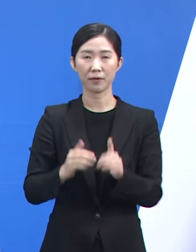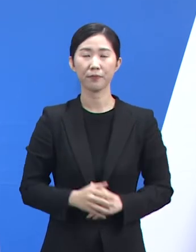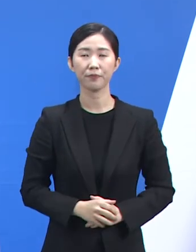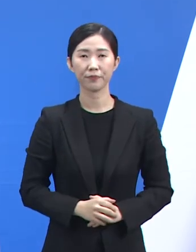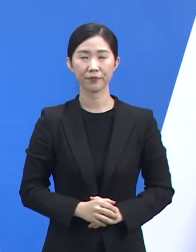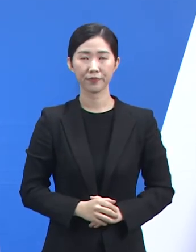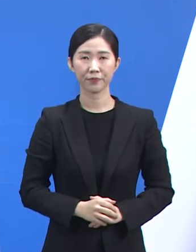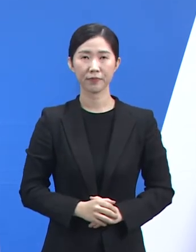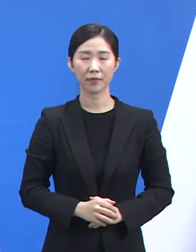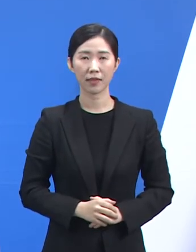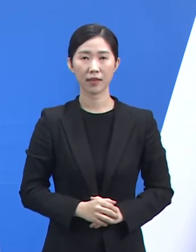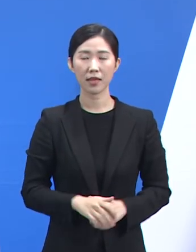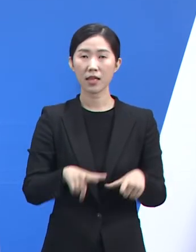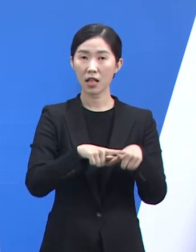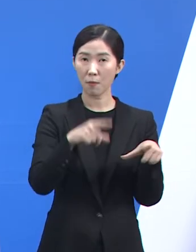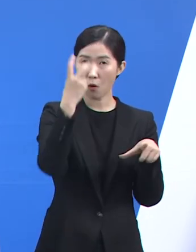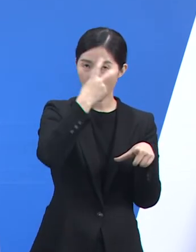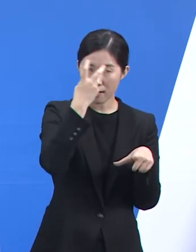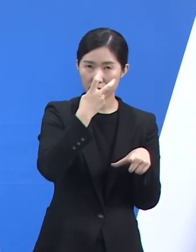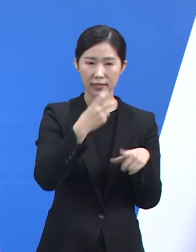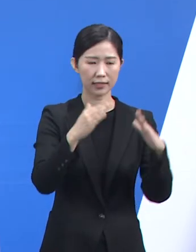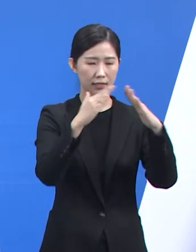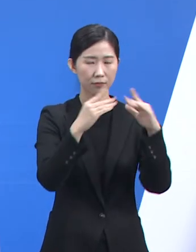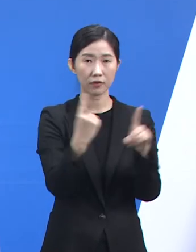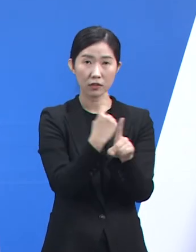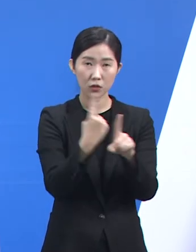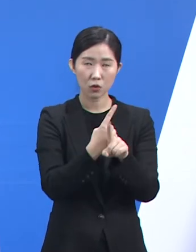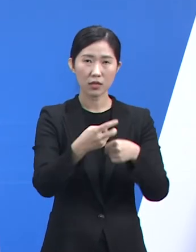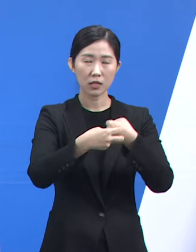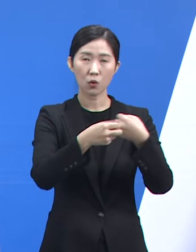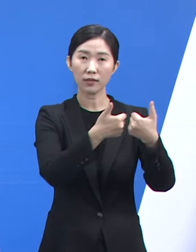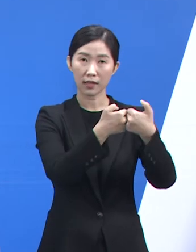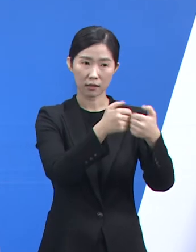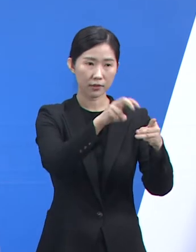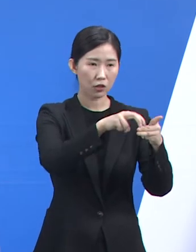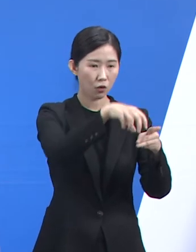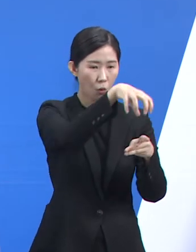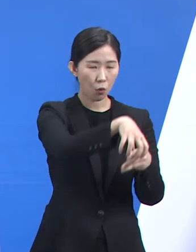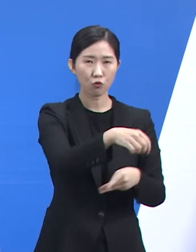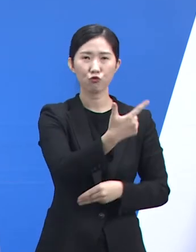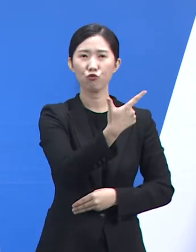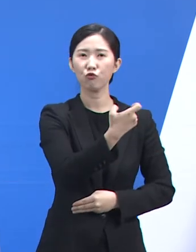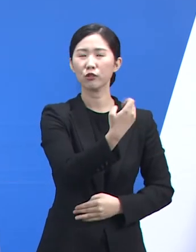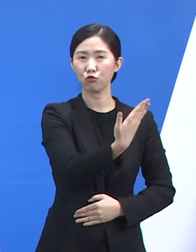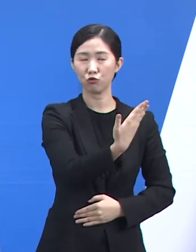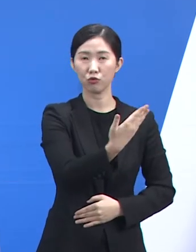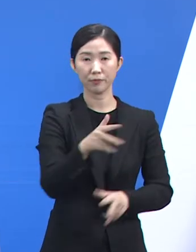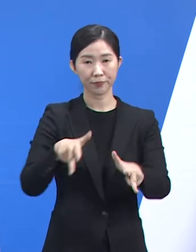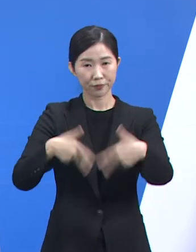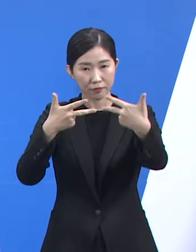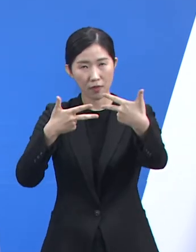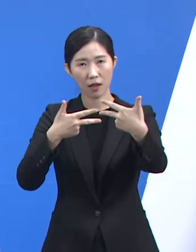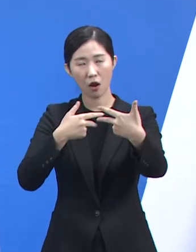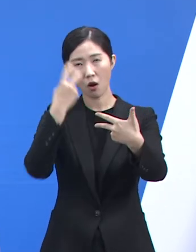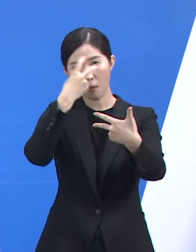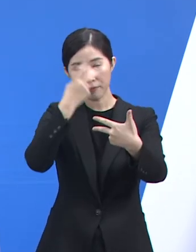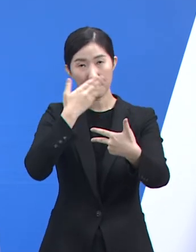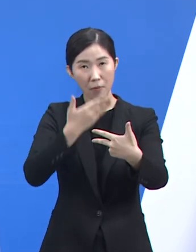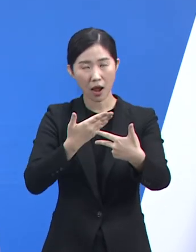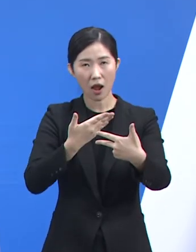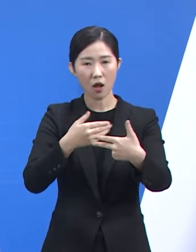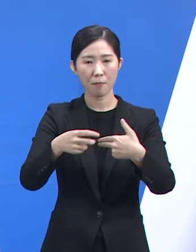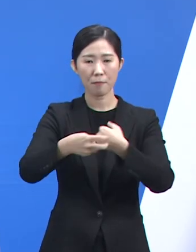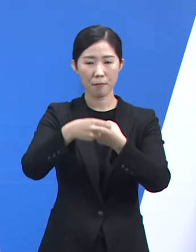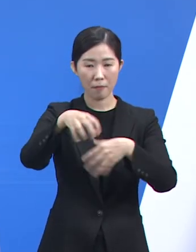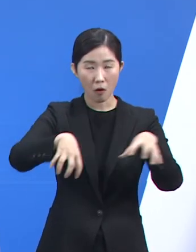14일 기준 일반관리군 재택치료 오류상담센터는 69개소이며 비대면 진료가 가능한 동네 병호원은 2